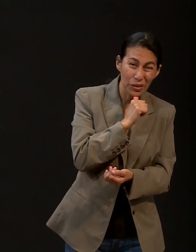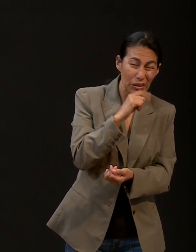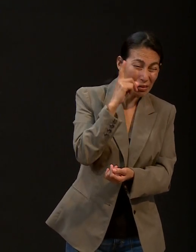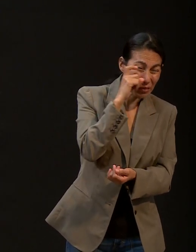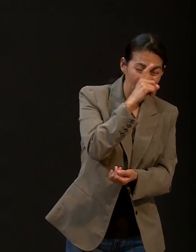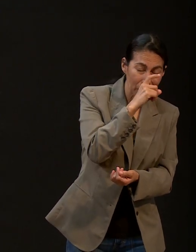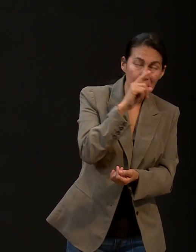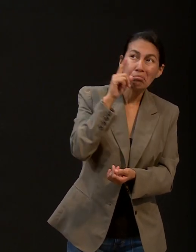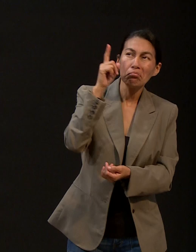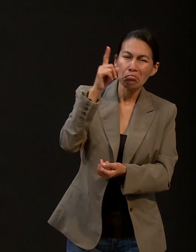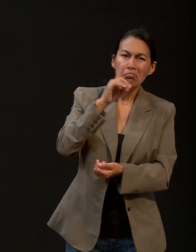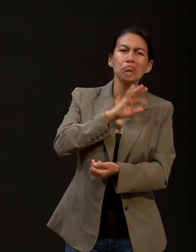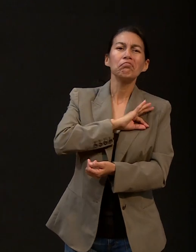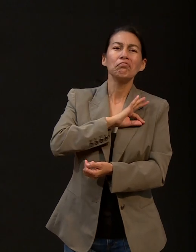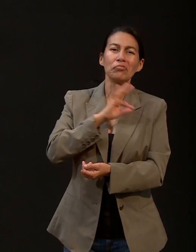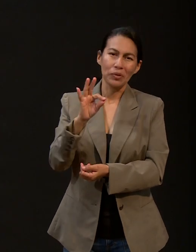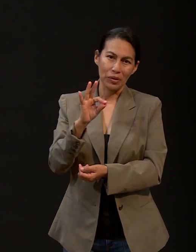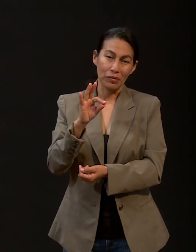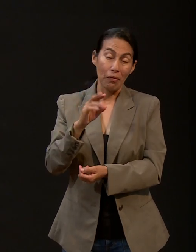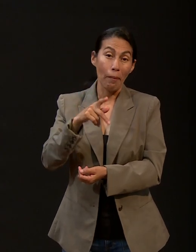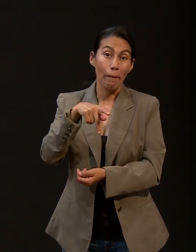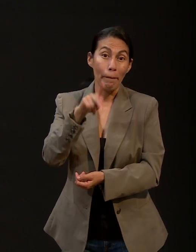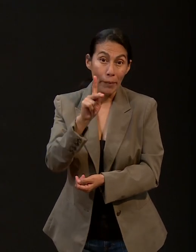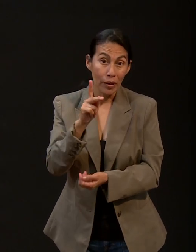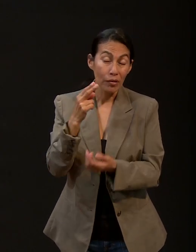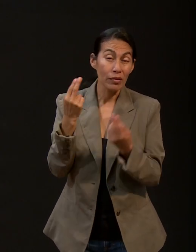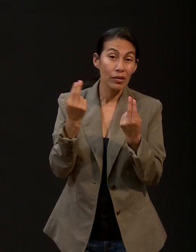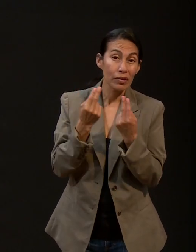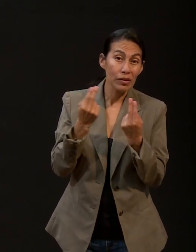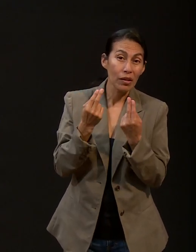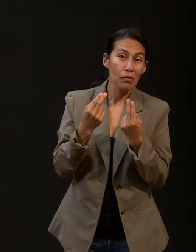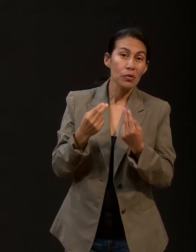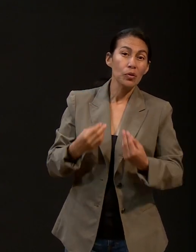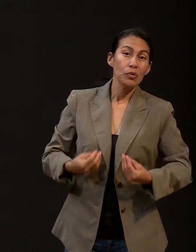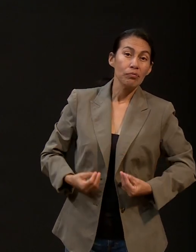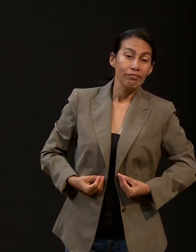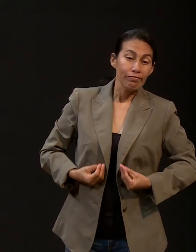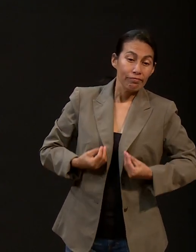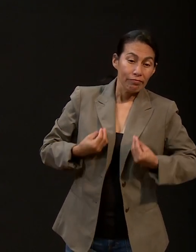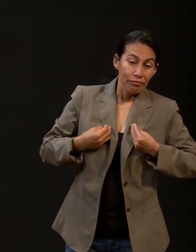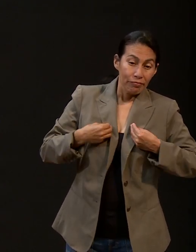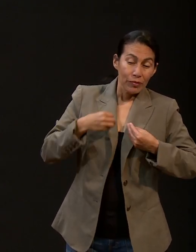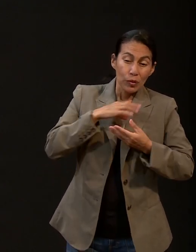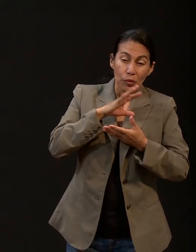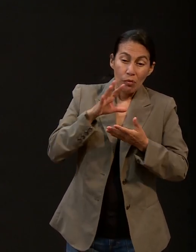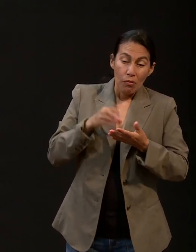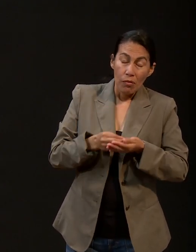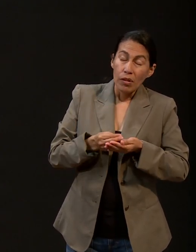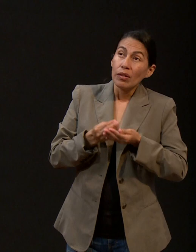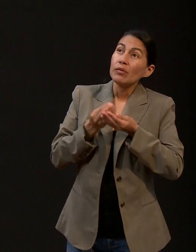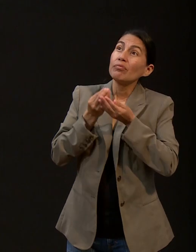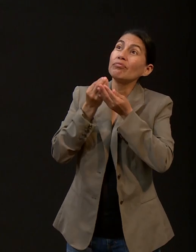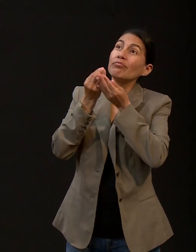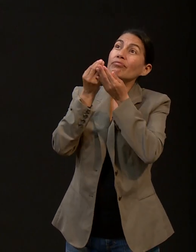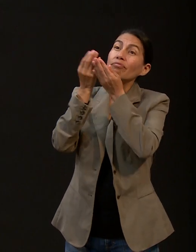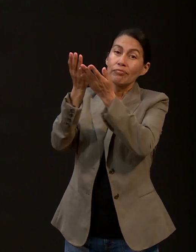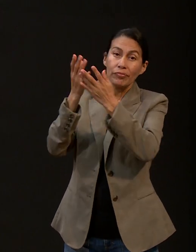completamente en las manos de Dios. Y escuchar cuáles son las condiciones para que